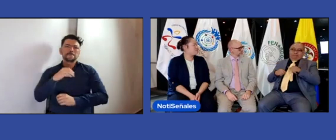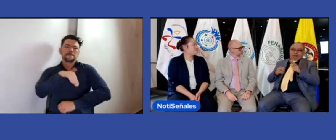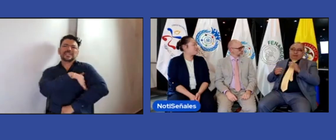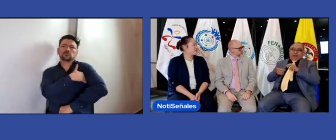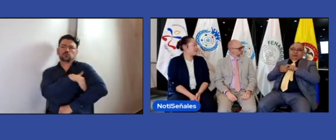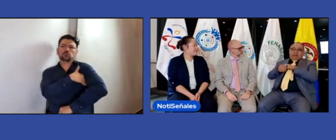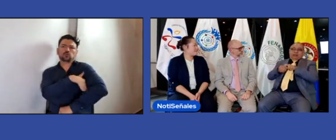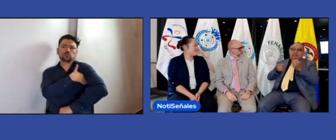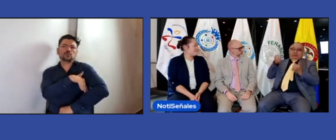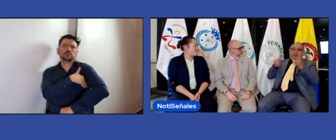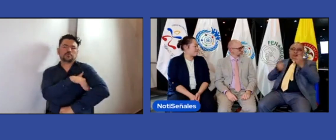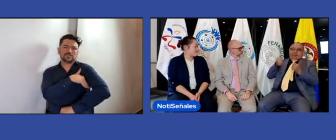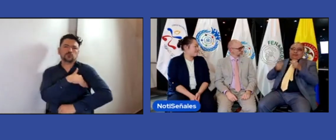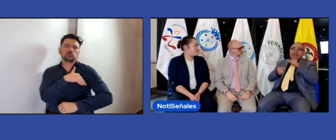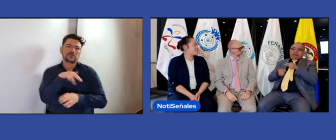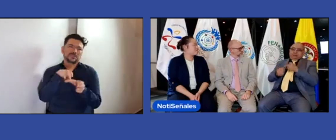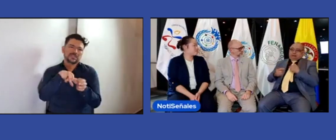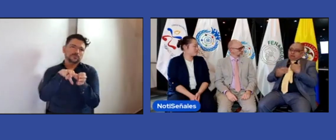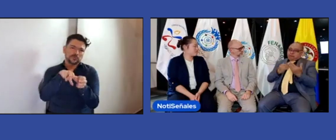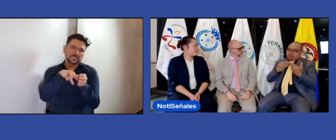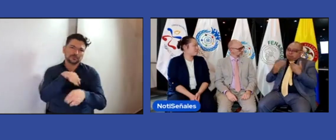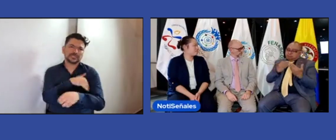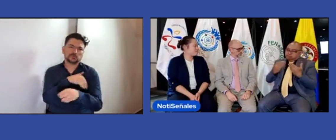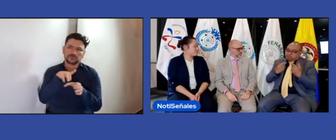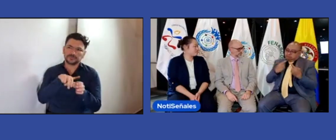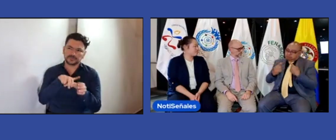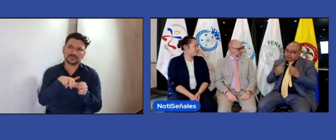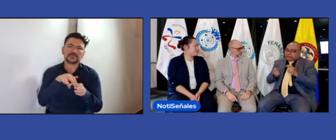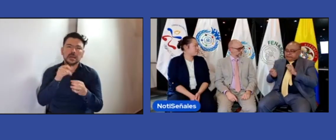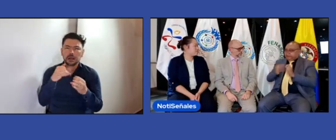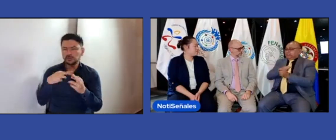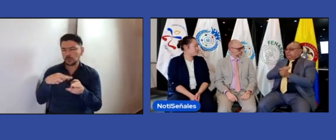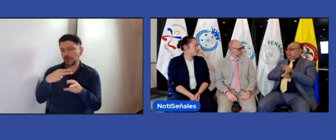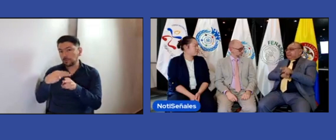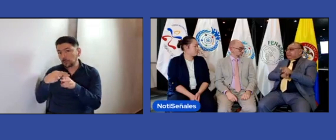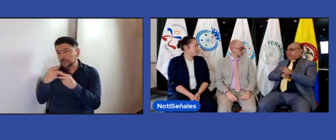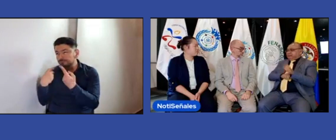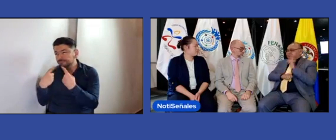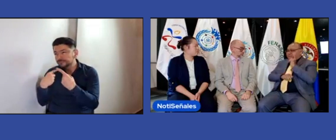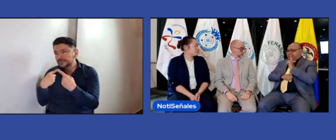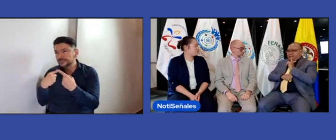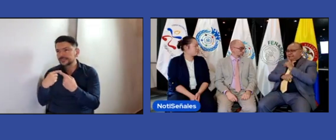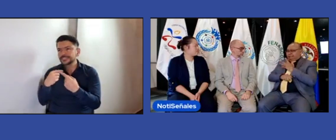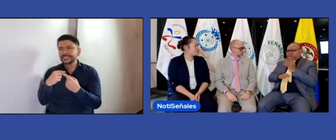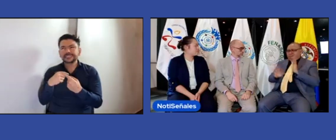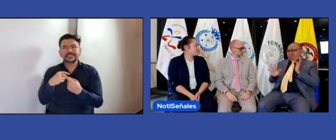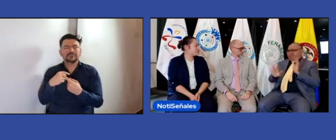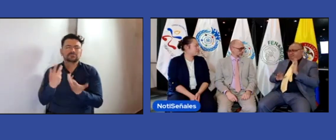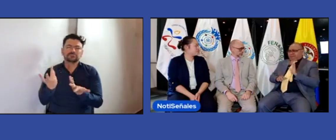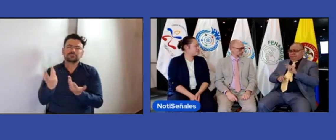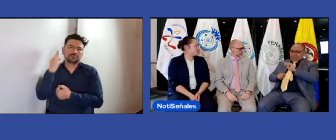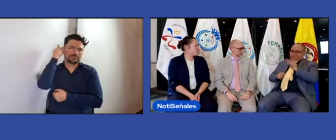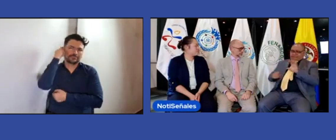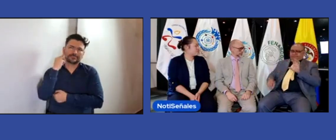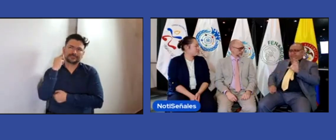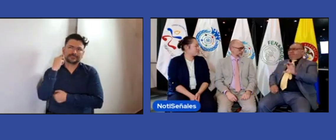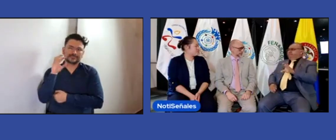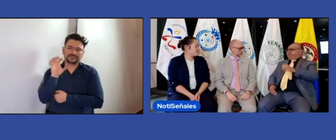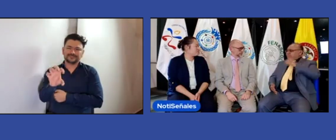manejar a través del ministerio de transporte llegar a unas conversaciones a unas mesas de trabajo para poder cambiar ese ícono o sea